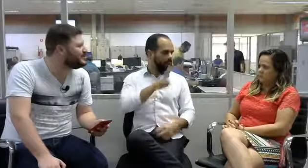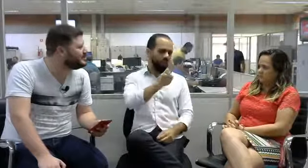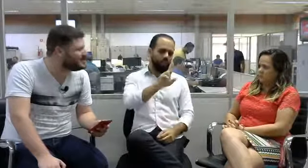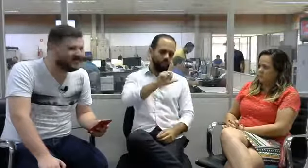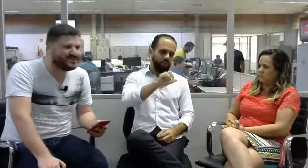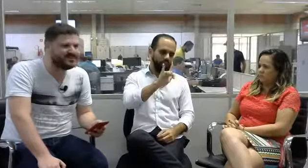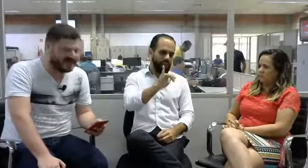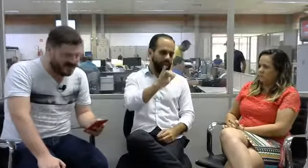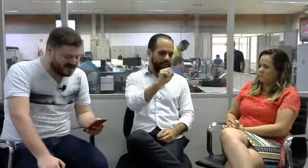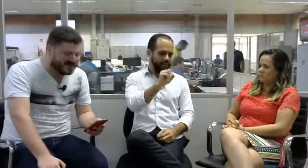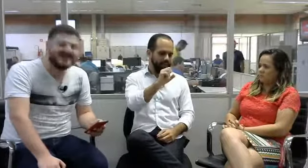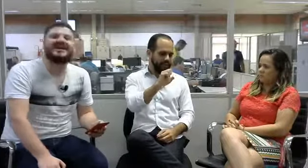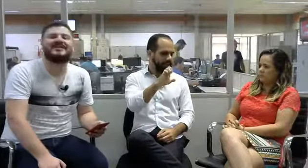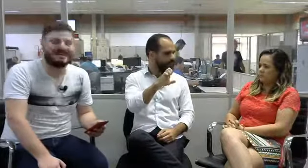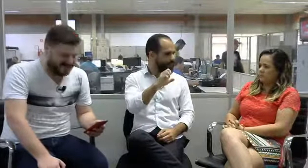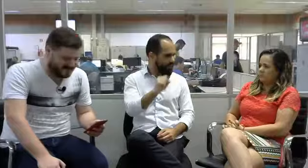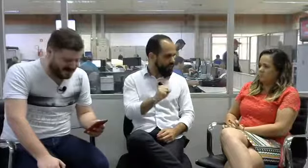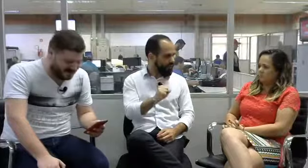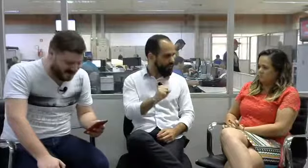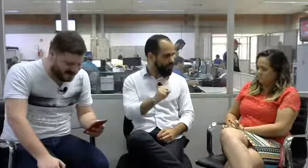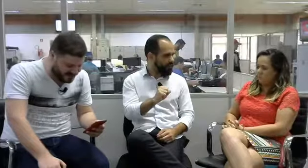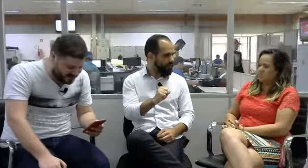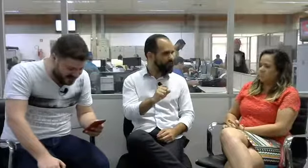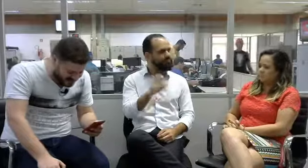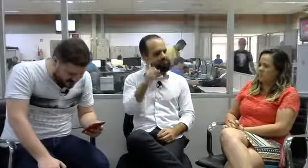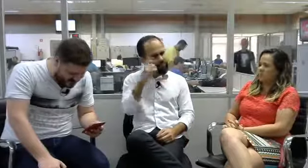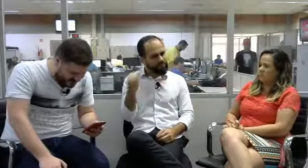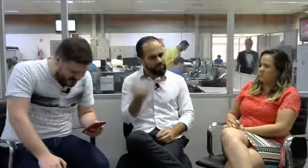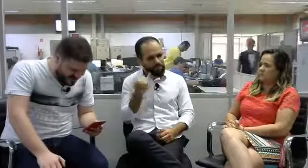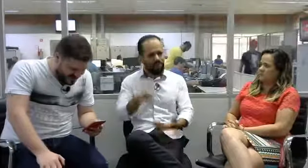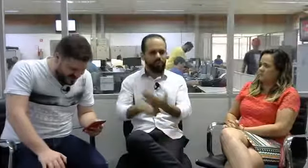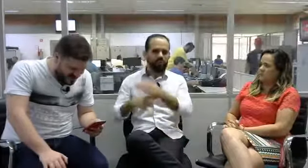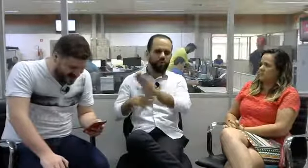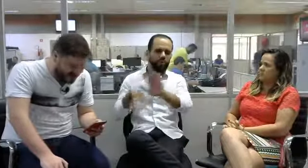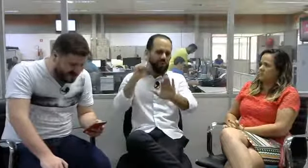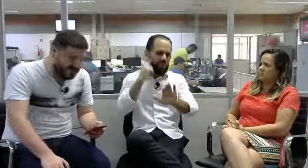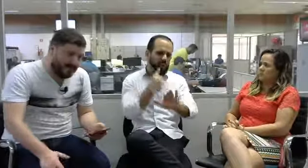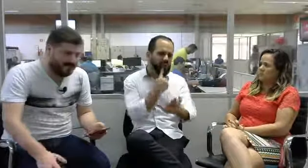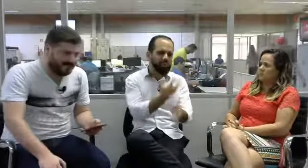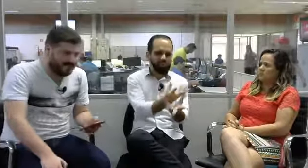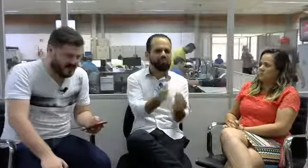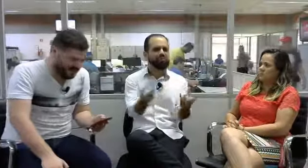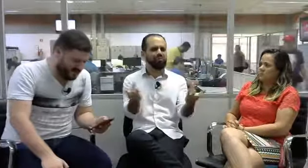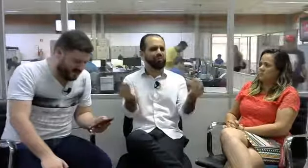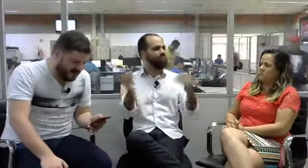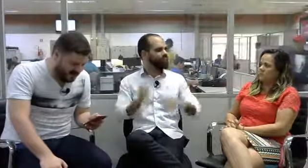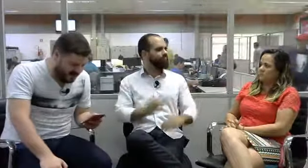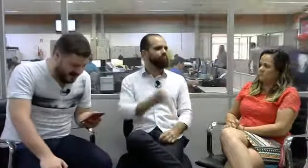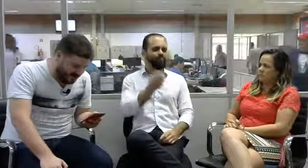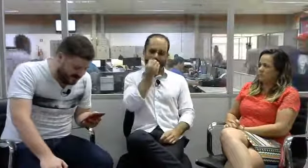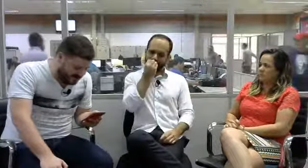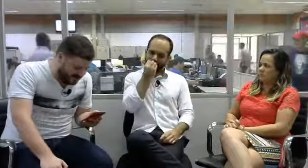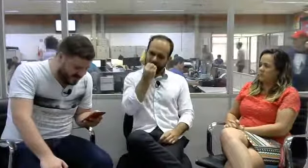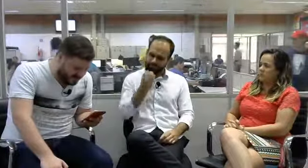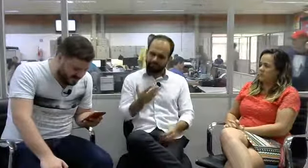surdos. Muito obrigado aí pela participação, Rosângela. E que bom que a Libras serviu